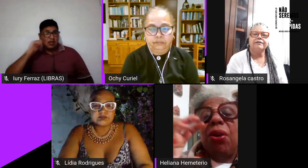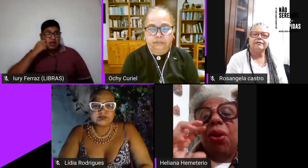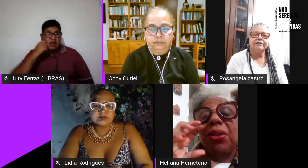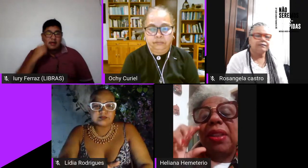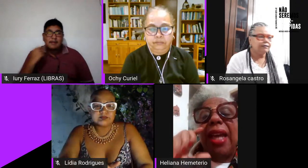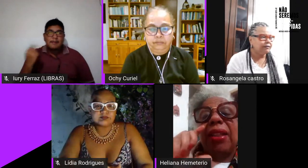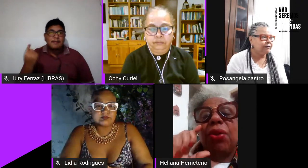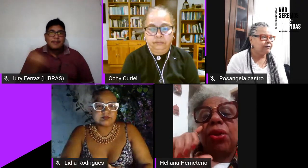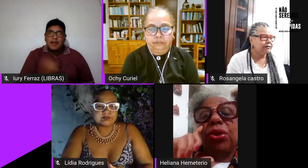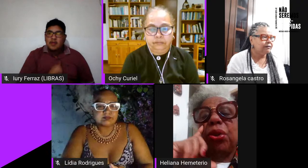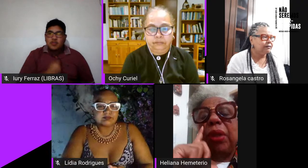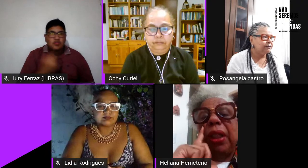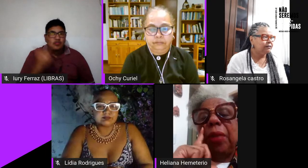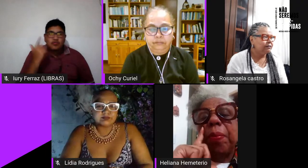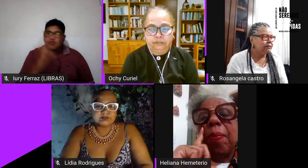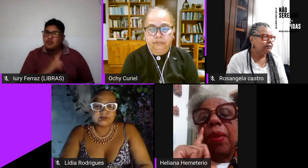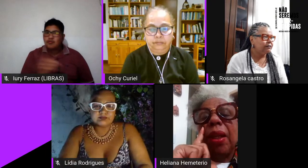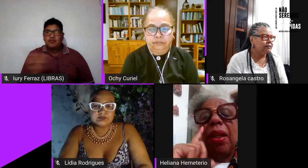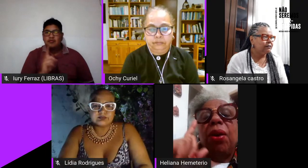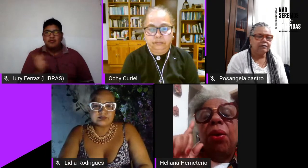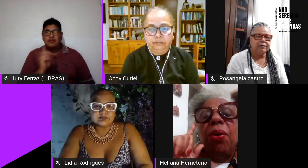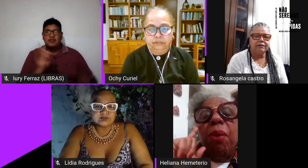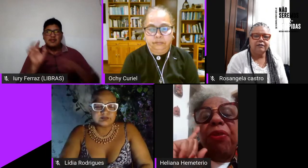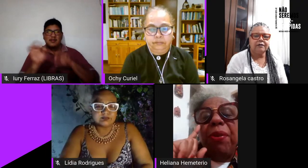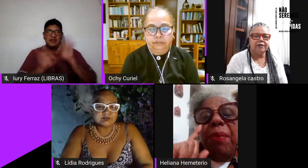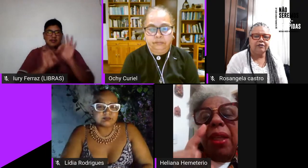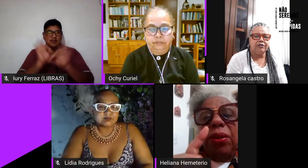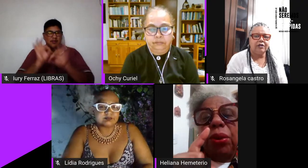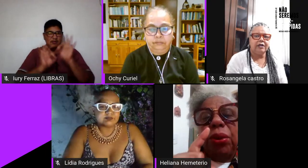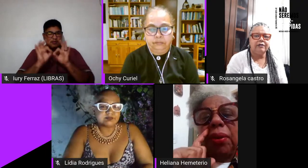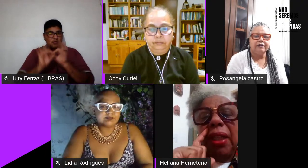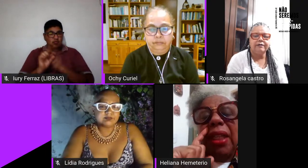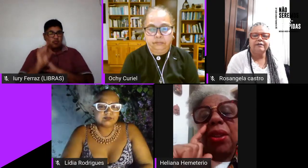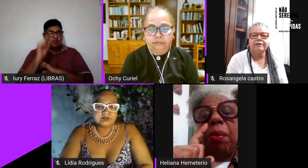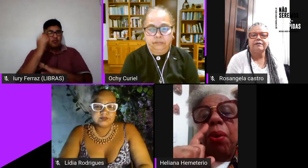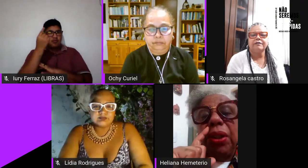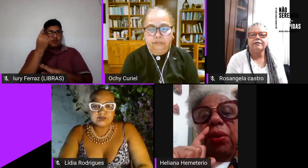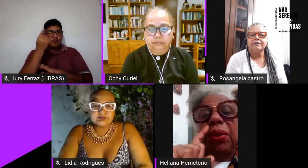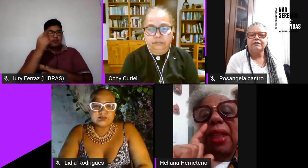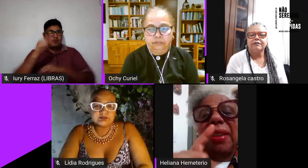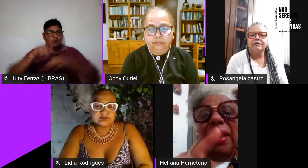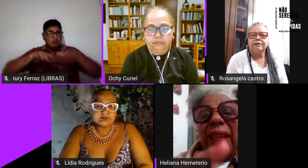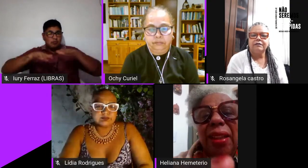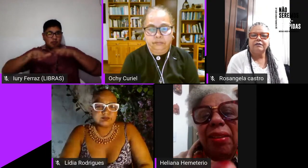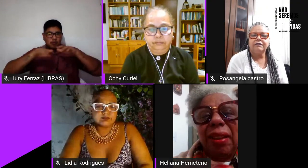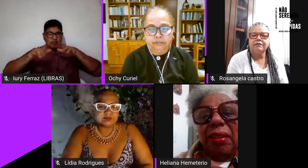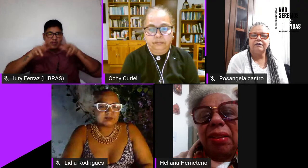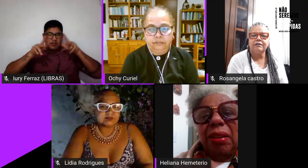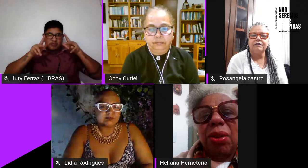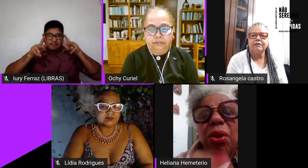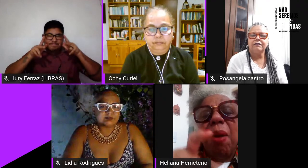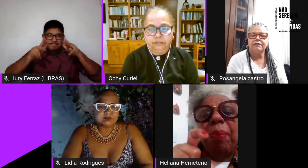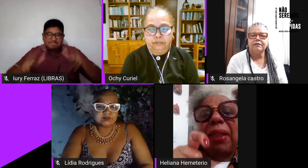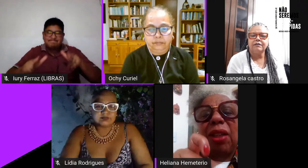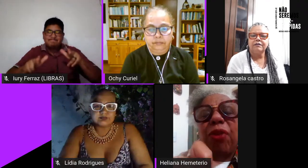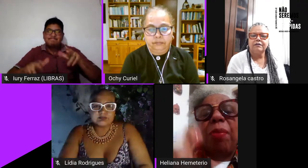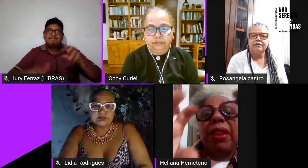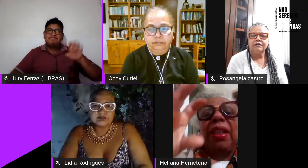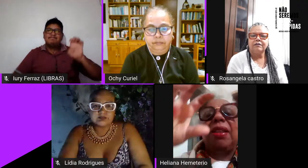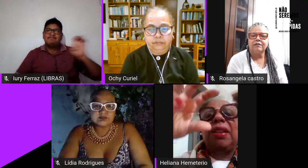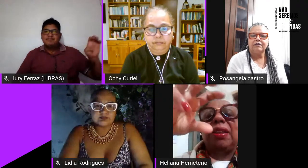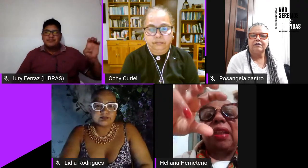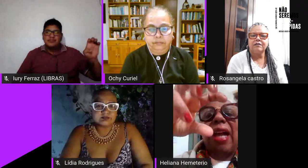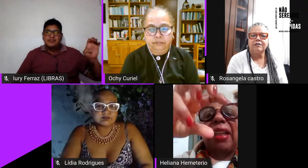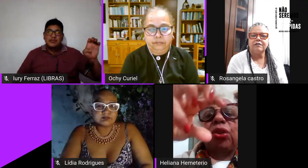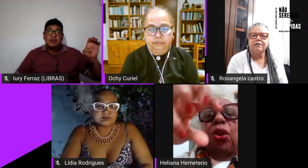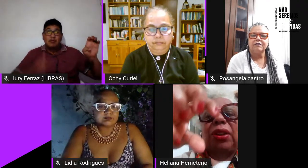gente não consegue construir um movimento hegemônico da esquerda como a plataforma